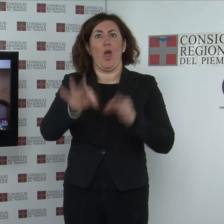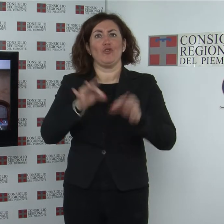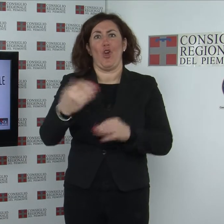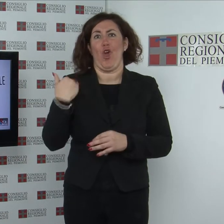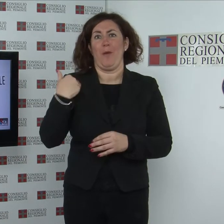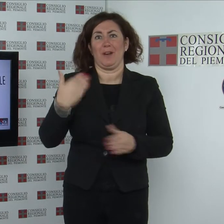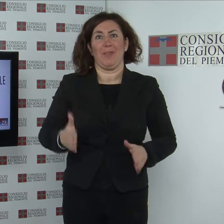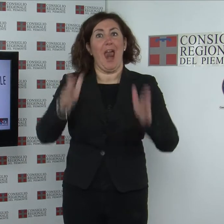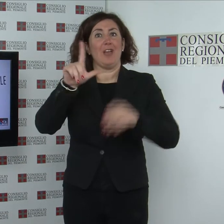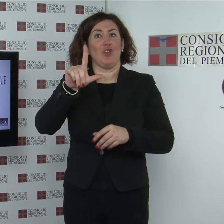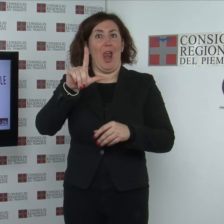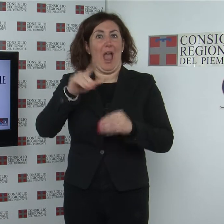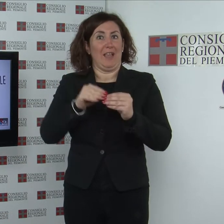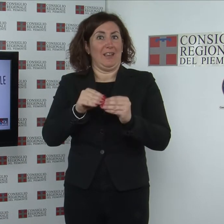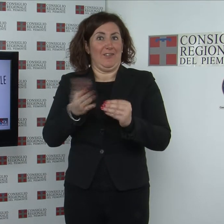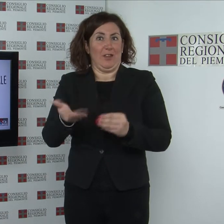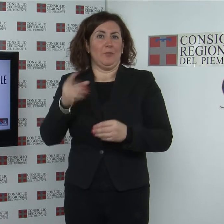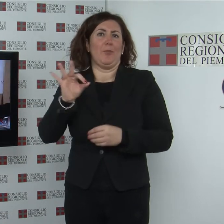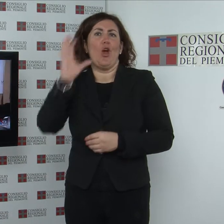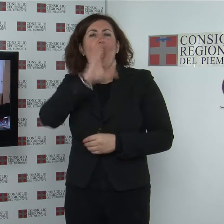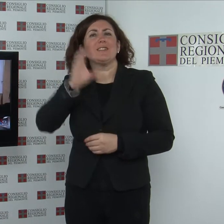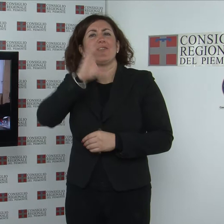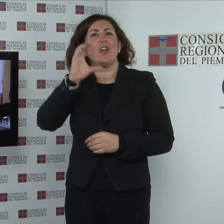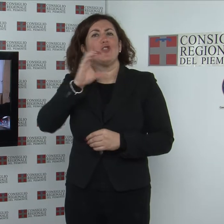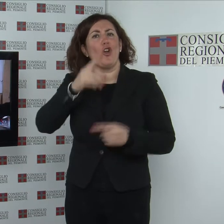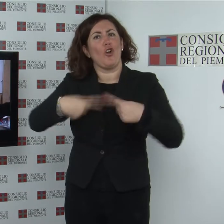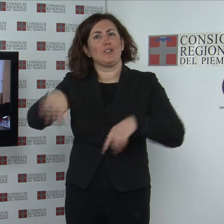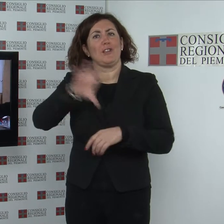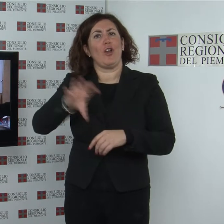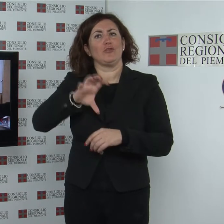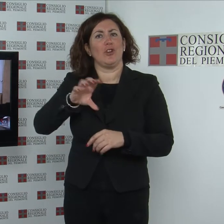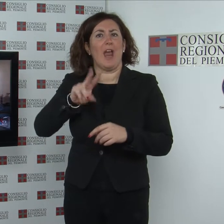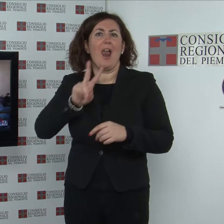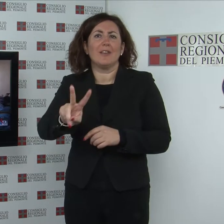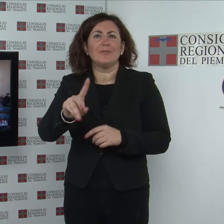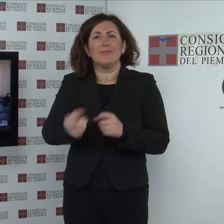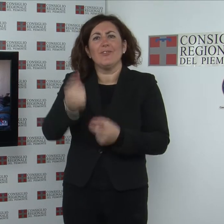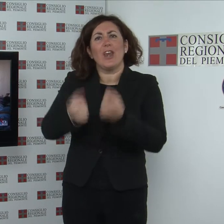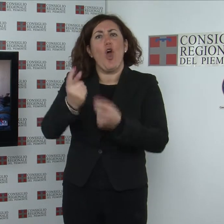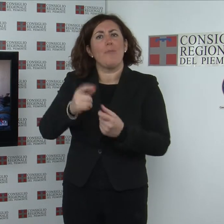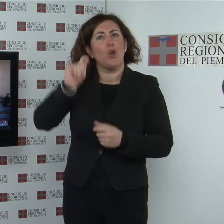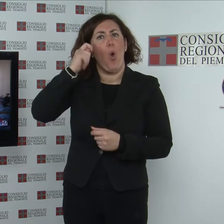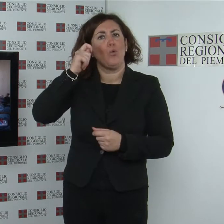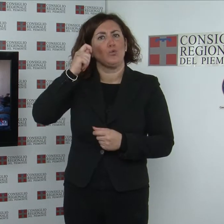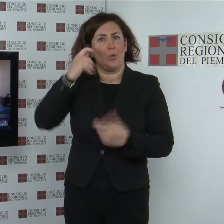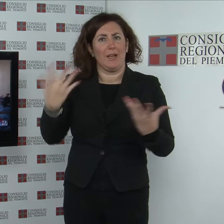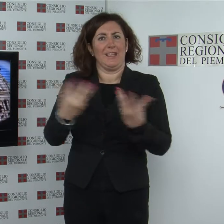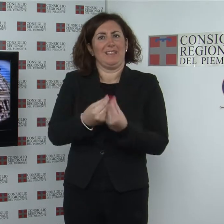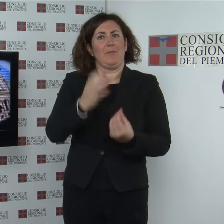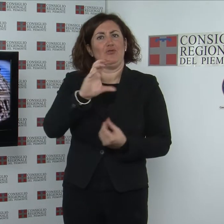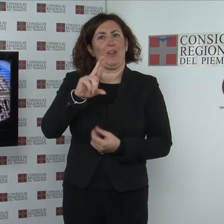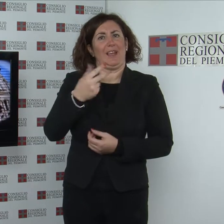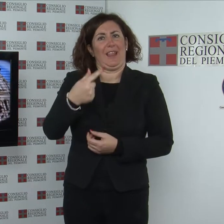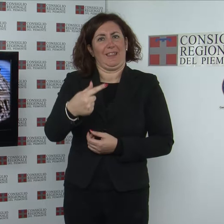dall'osservatorio del consiglio regionale sul fenomeno dell'usura in collaborazione con la fondazione anti usura crt la scialupa onlus